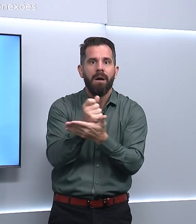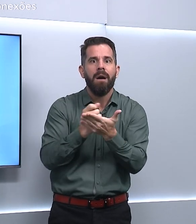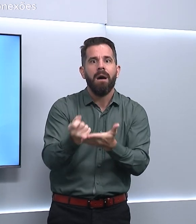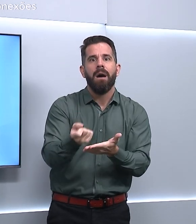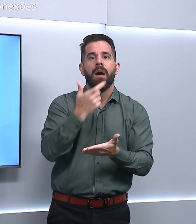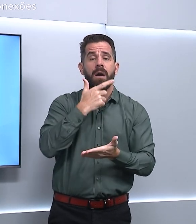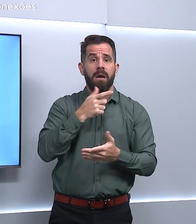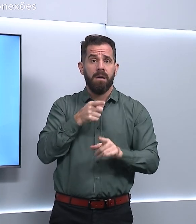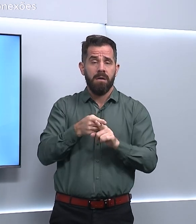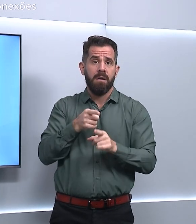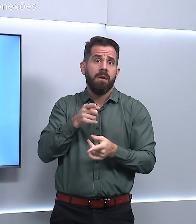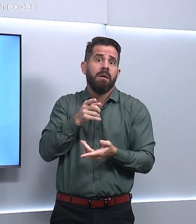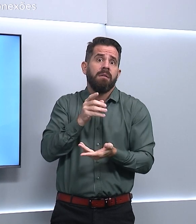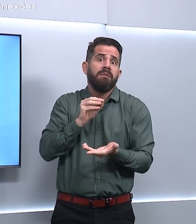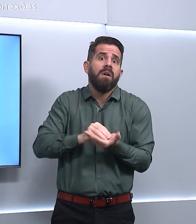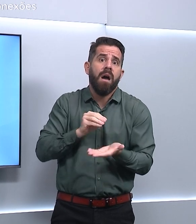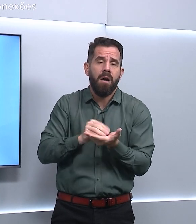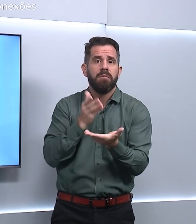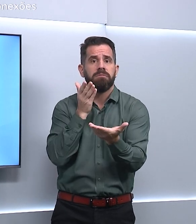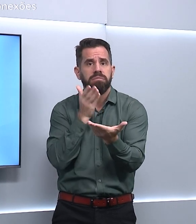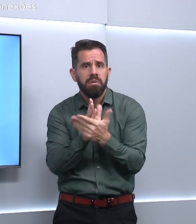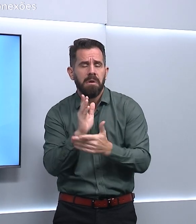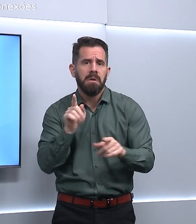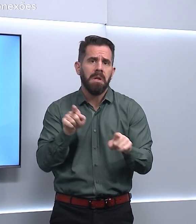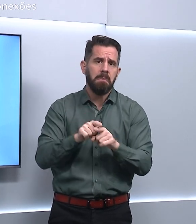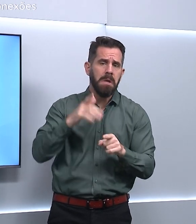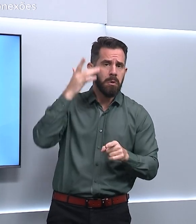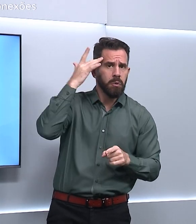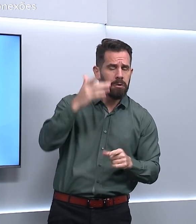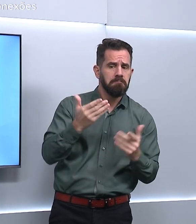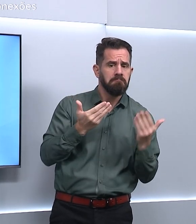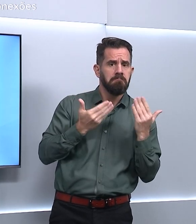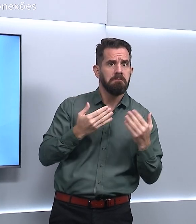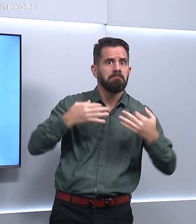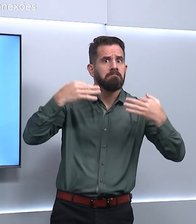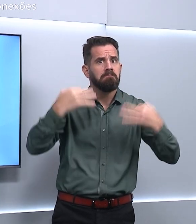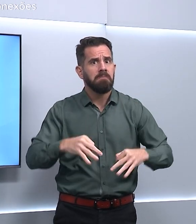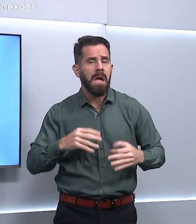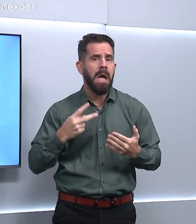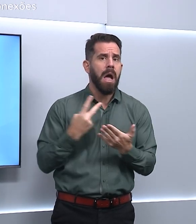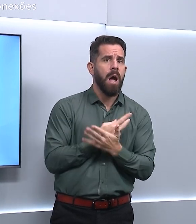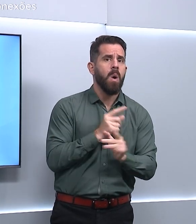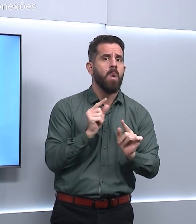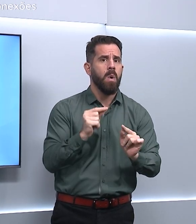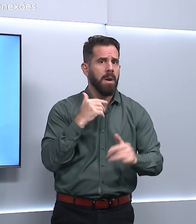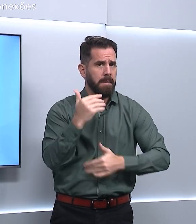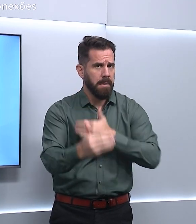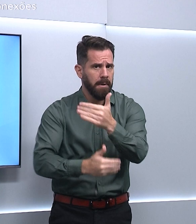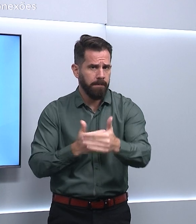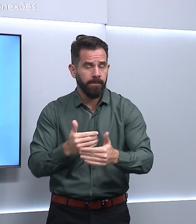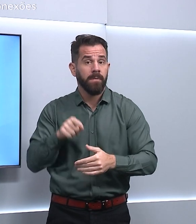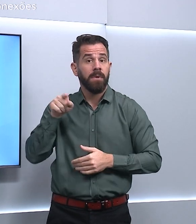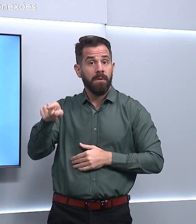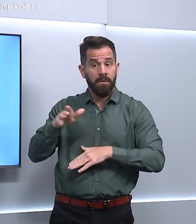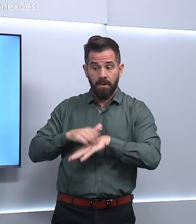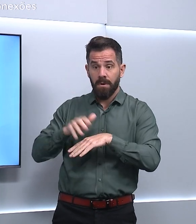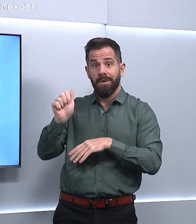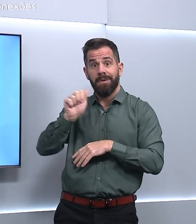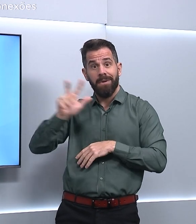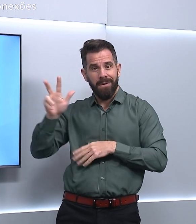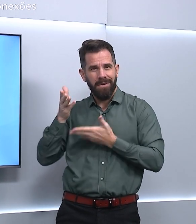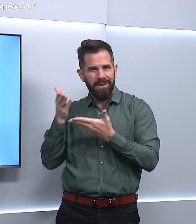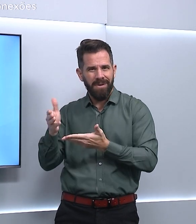autorizadas e de eficácia desconhecida, como é o caso desta pílula. Conforme a Anvisa, para que a